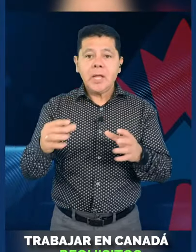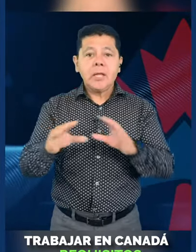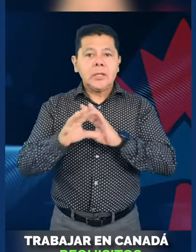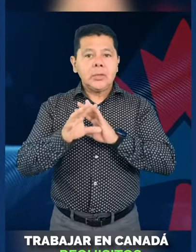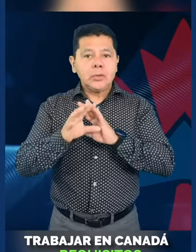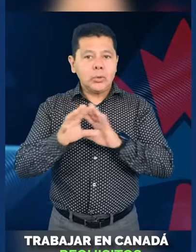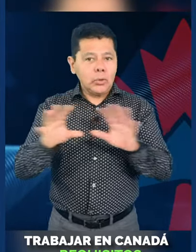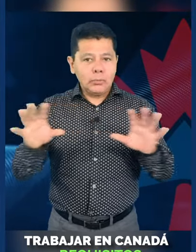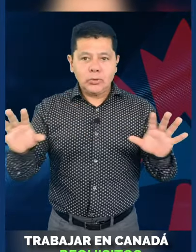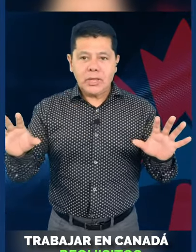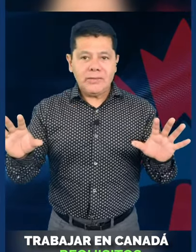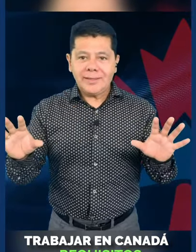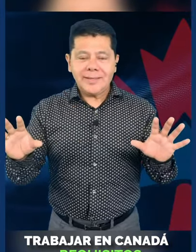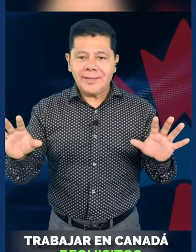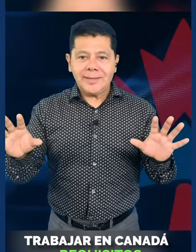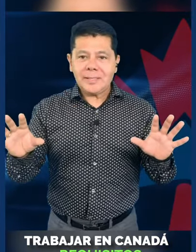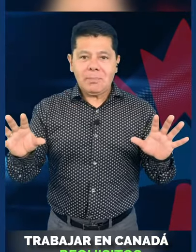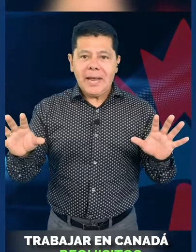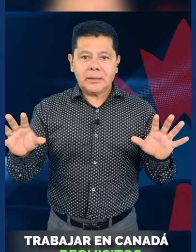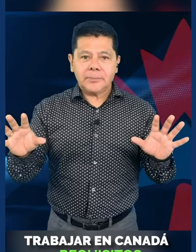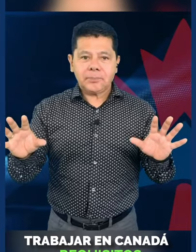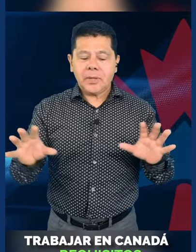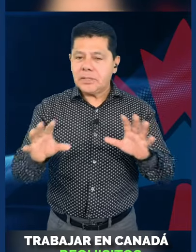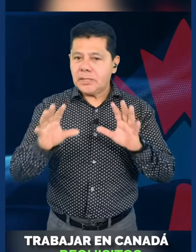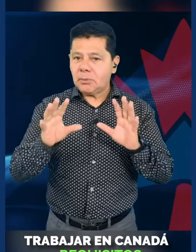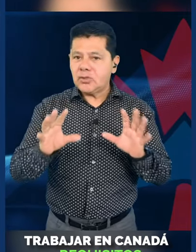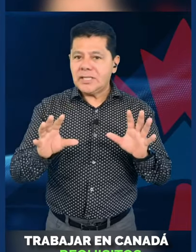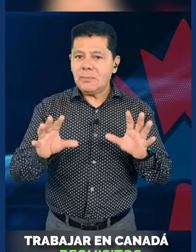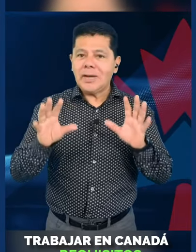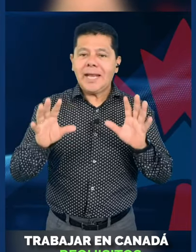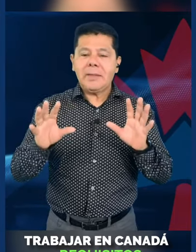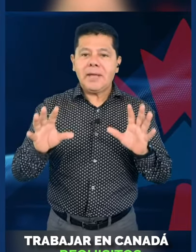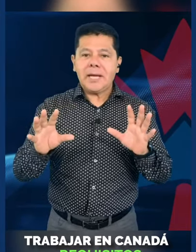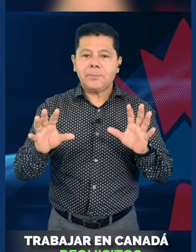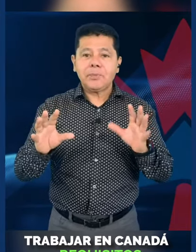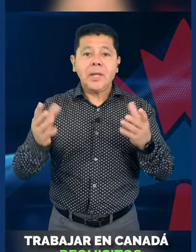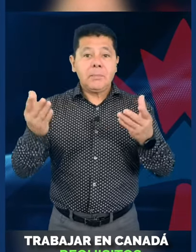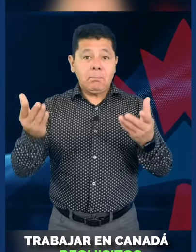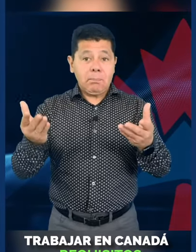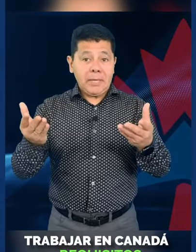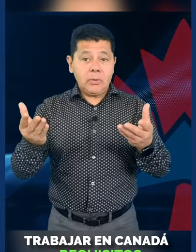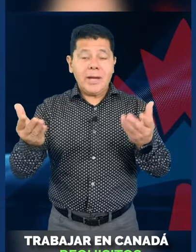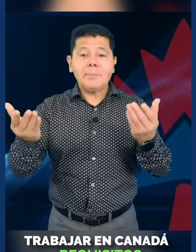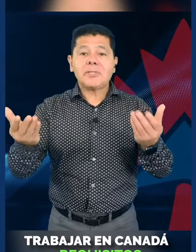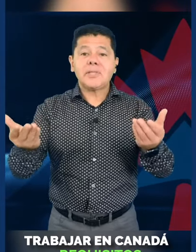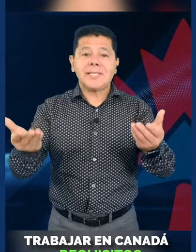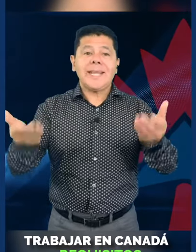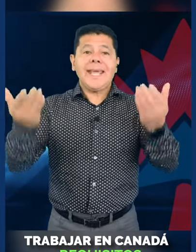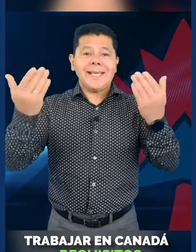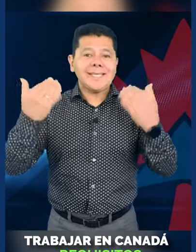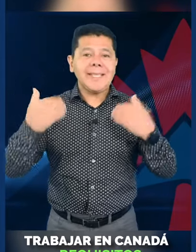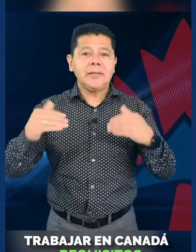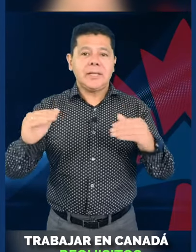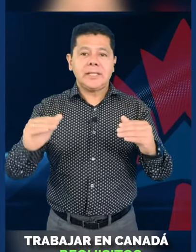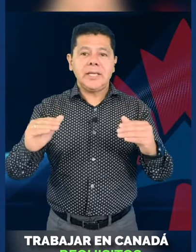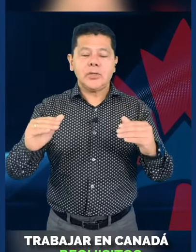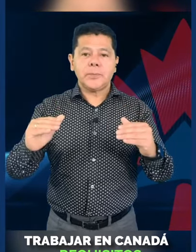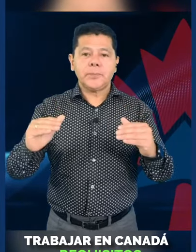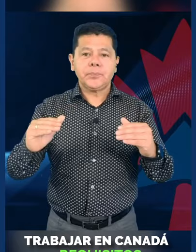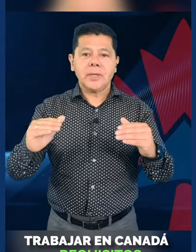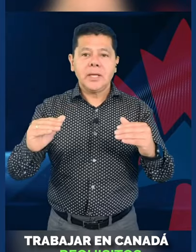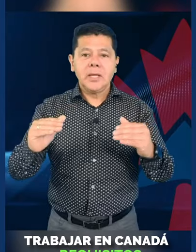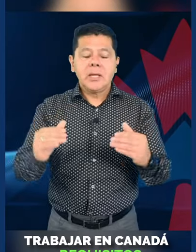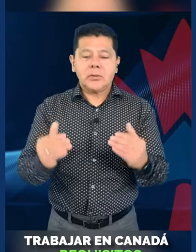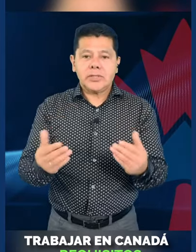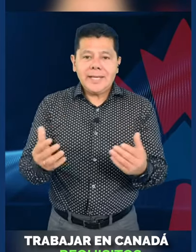emigrante. Todo el mundo debe tener ese plan, por eso se le llama un LMIA, pero hay personas que están exentas